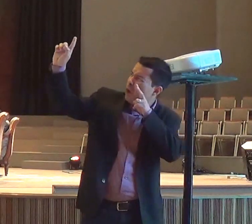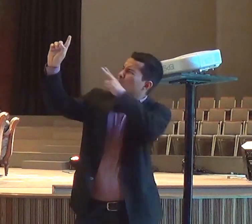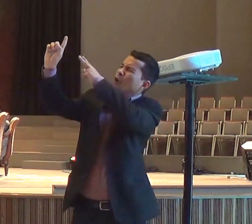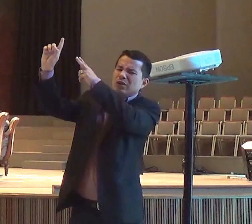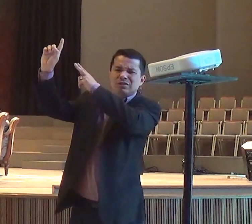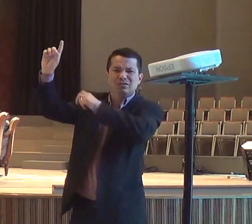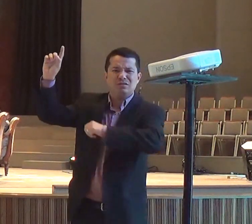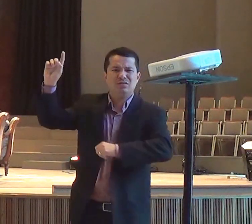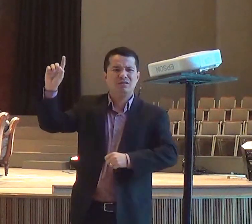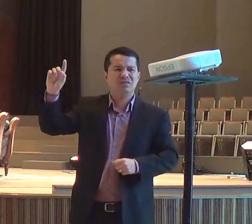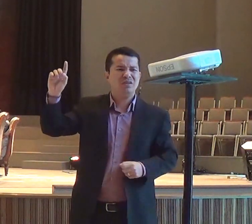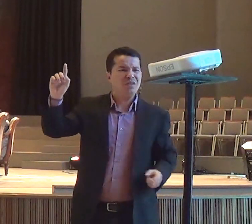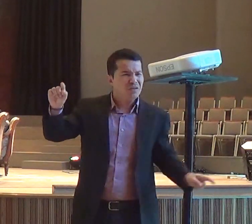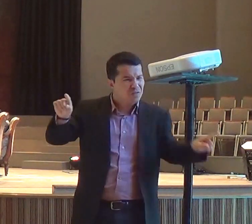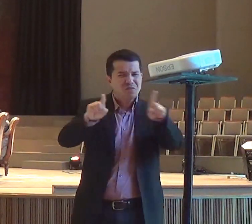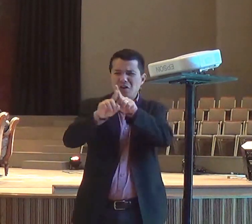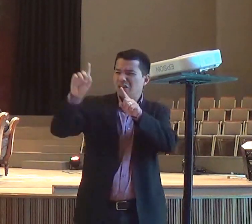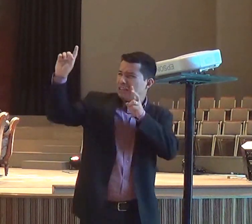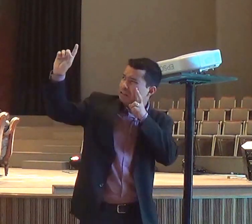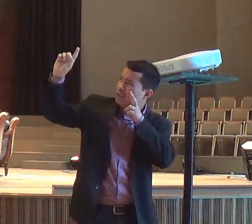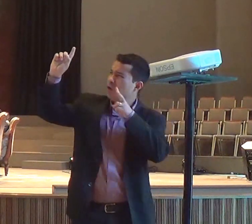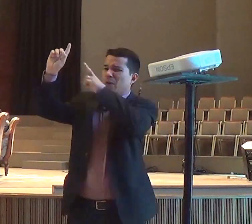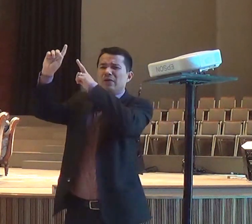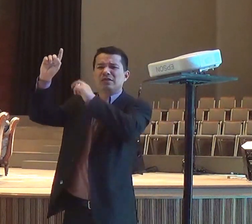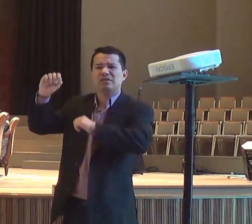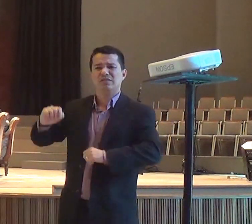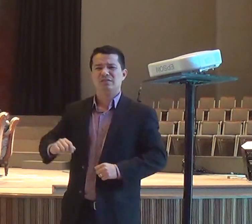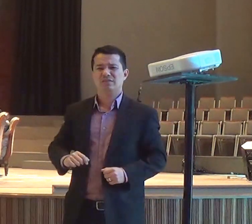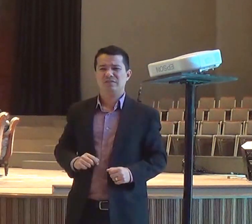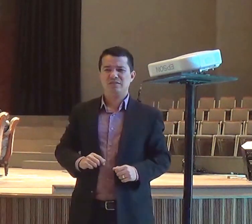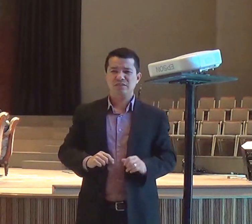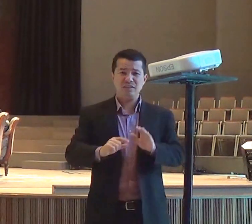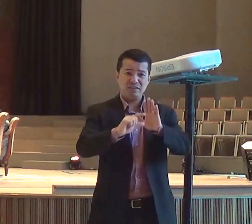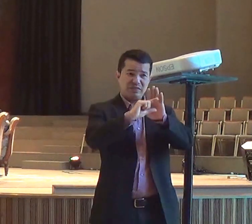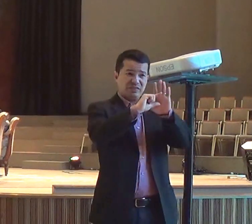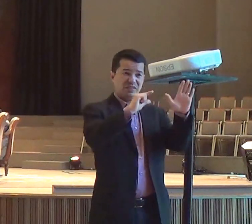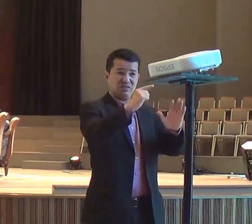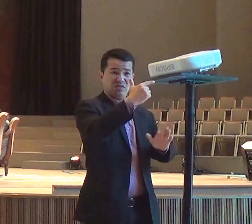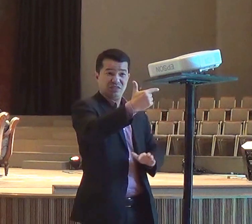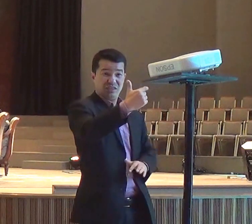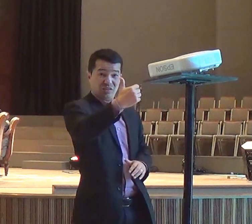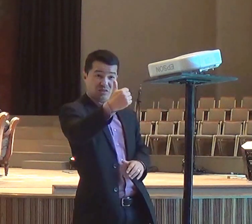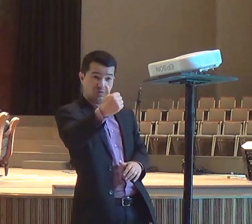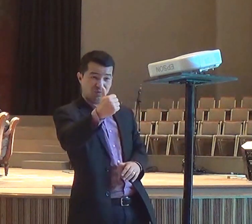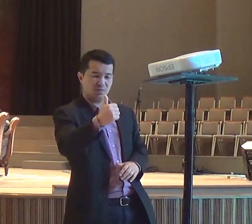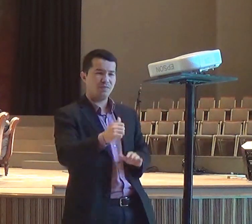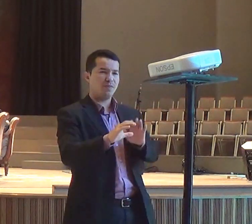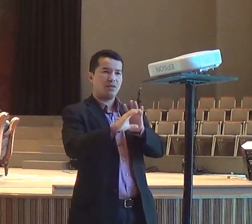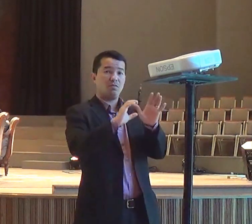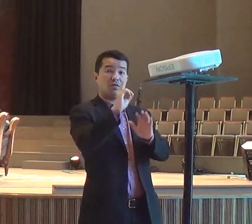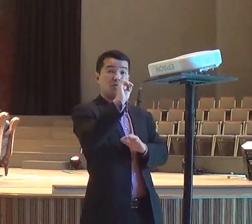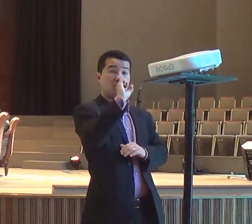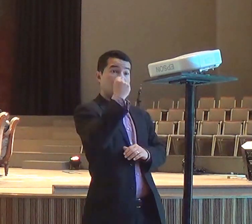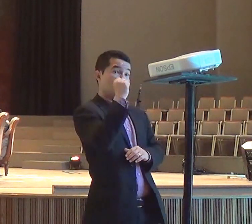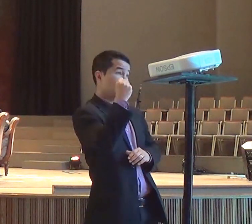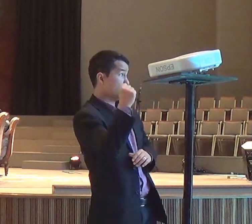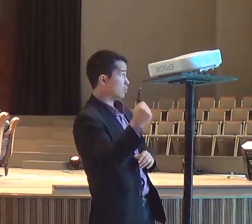versículo 21, do capítulo 18, Elias dirigiu-se, ao povo, e disse,